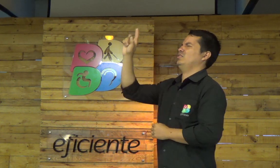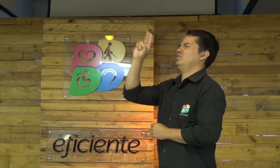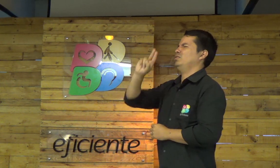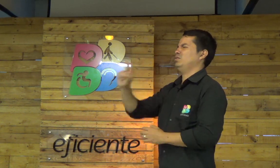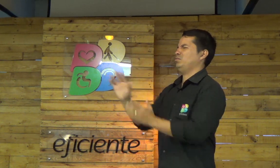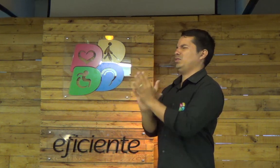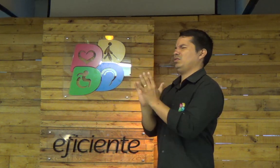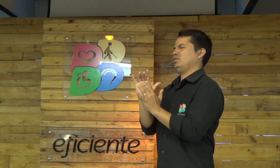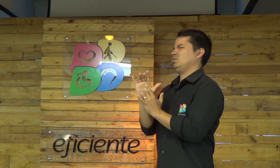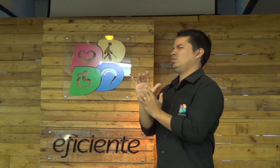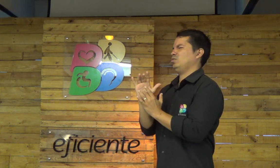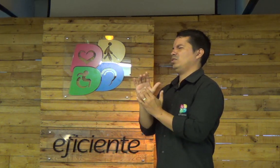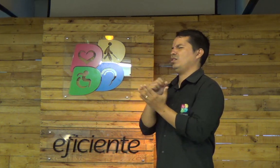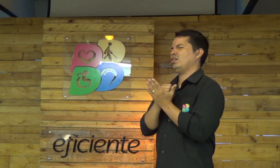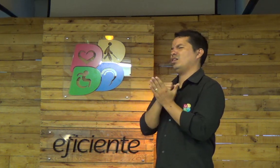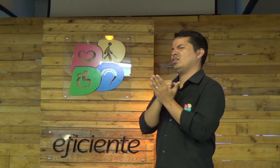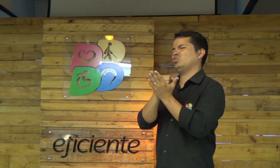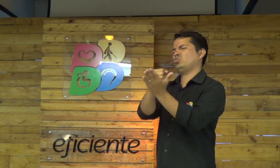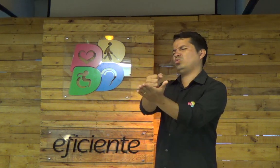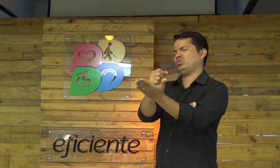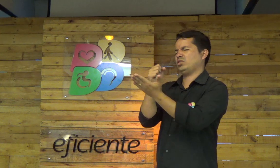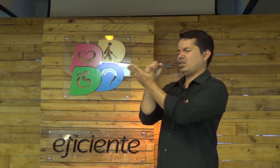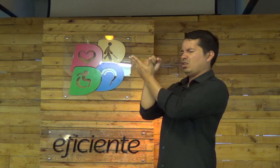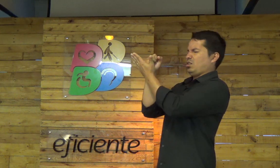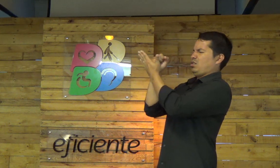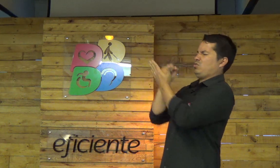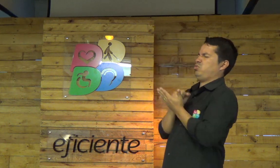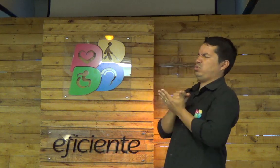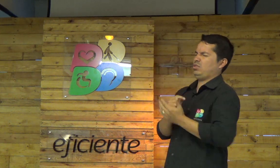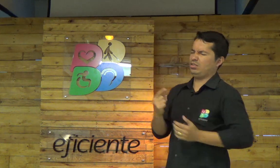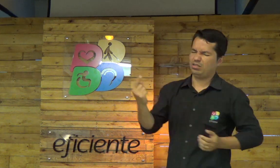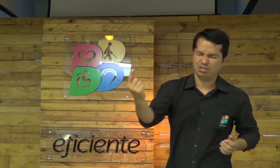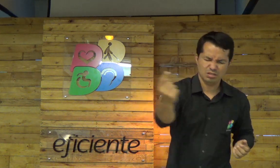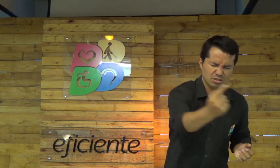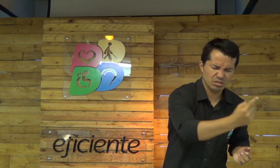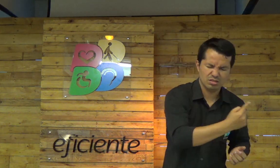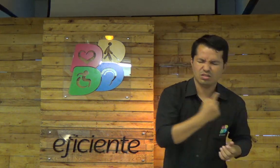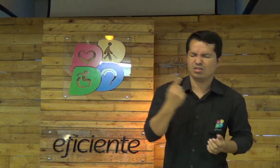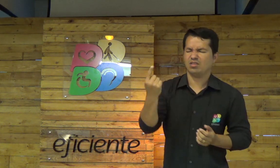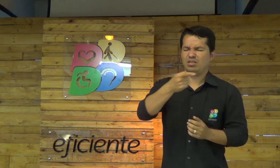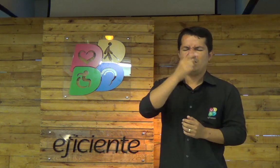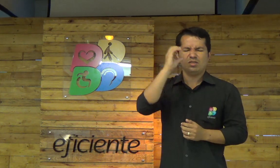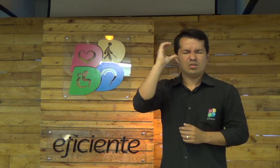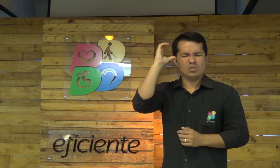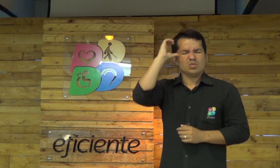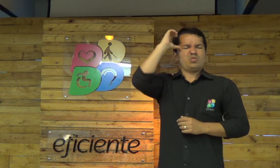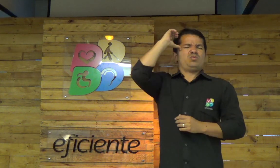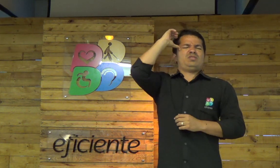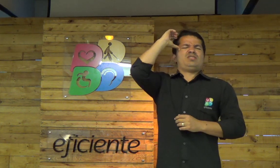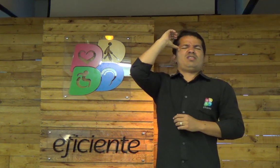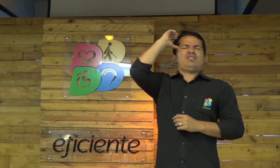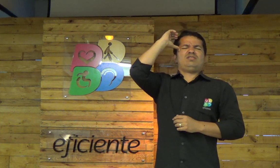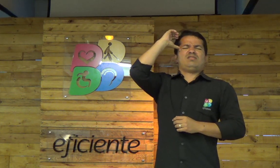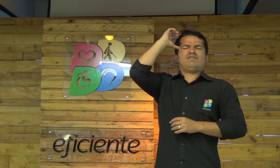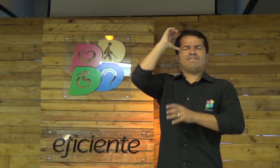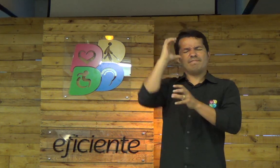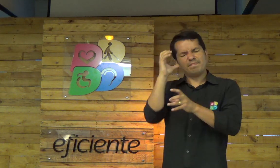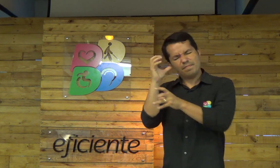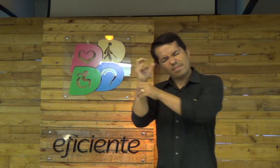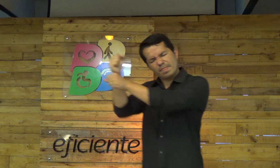Então, por favor, Deus, em nome de Jesus, ajuda cada um, nos ajuda, Deus, a termos a